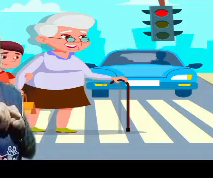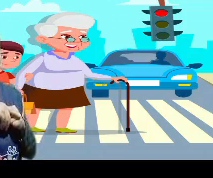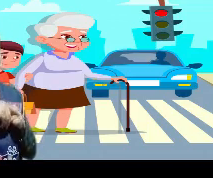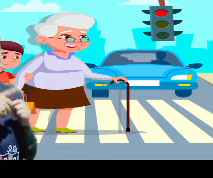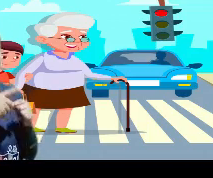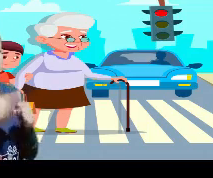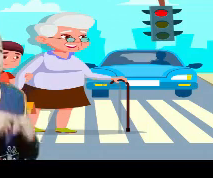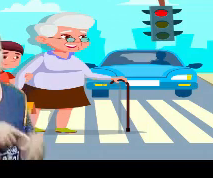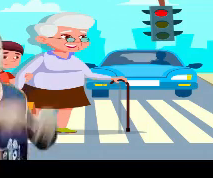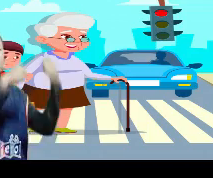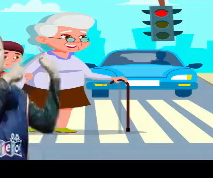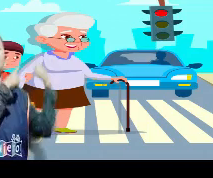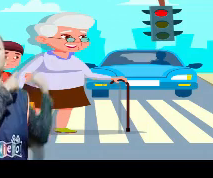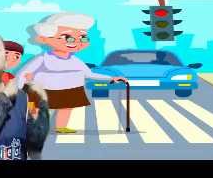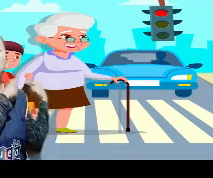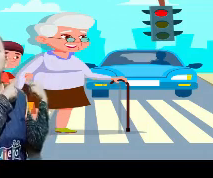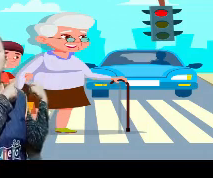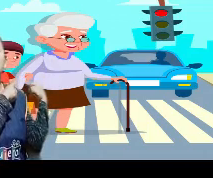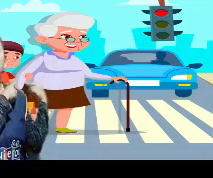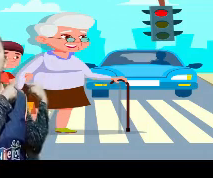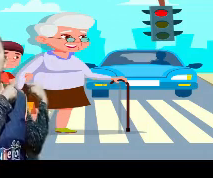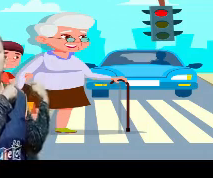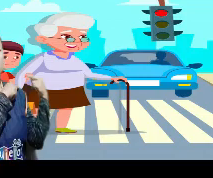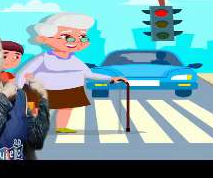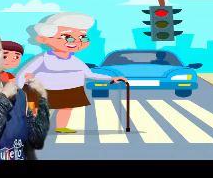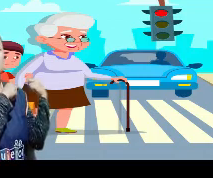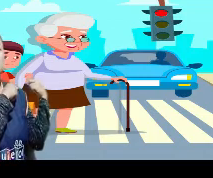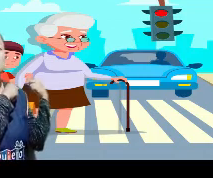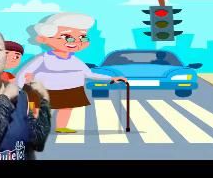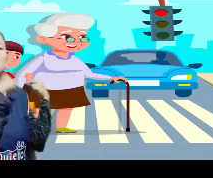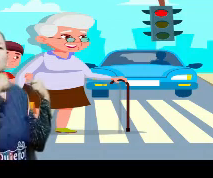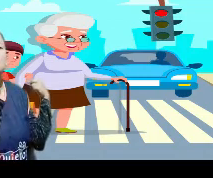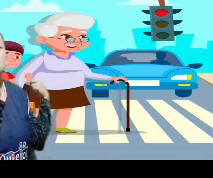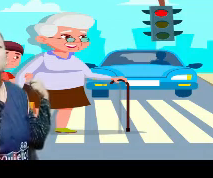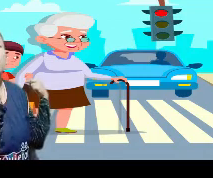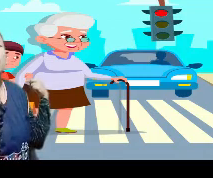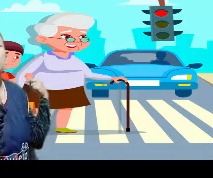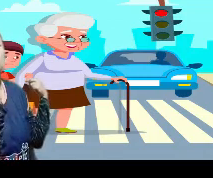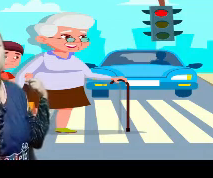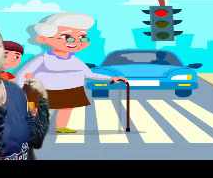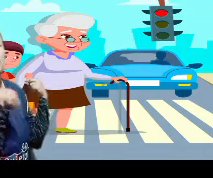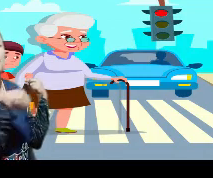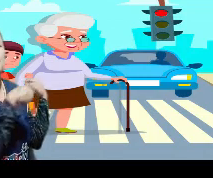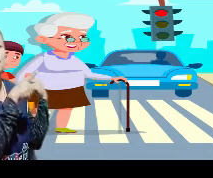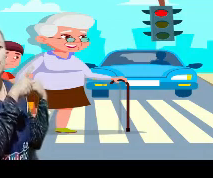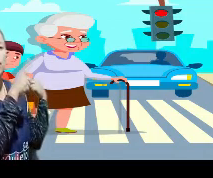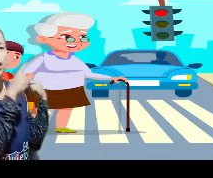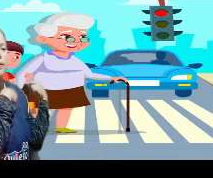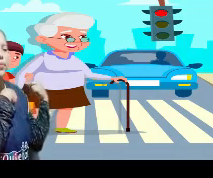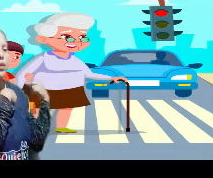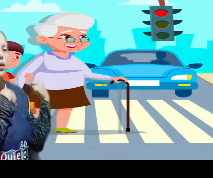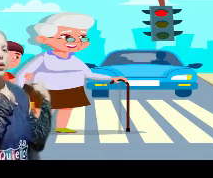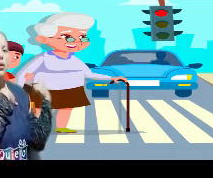No, ¿verdad? Se detienen detrás de las líneas blancas. Porque las líneas blancas están hechas para nosotros, para transitar